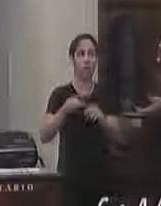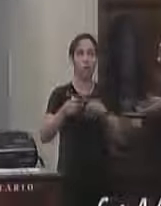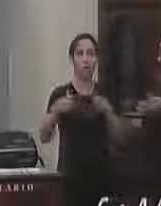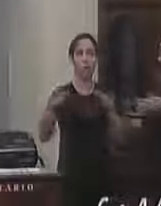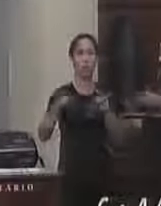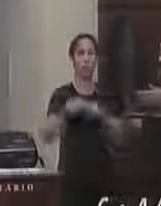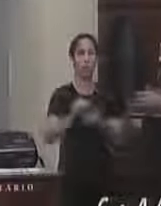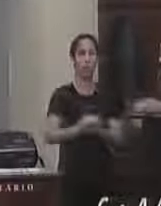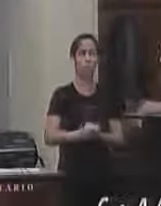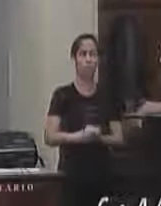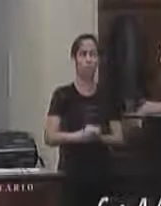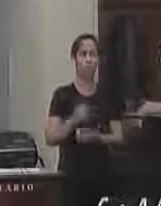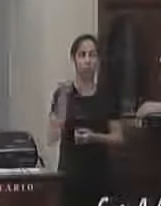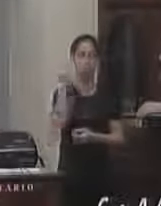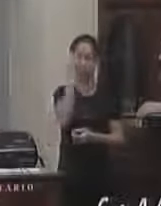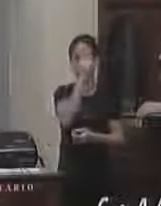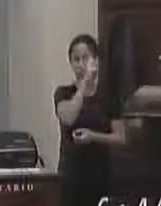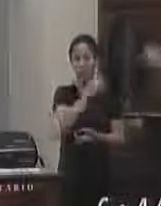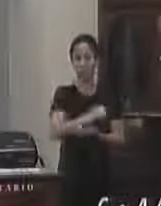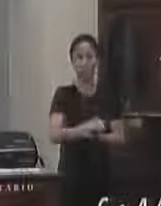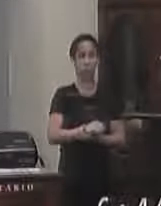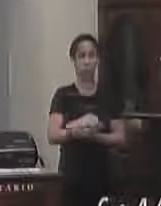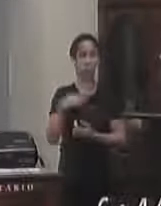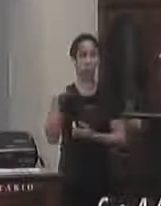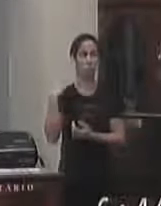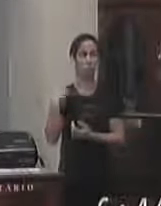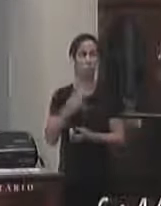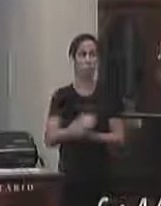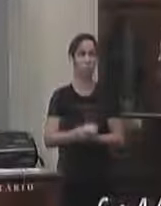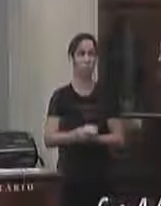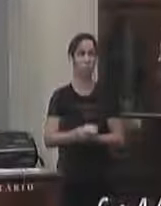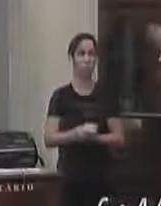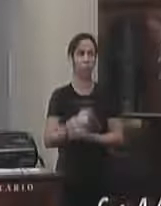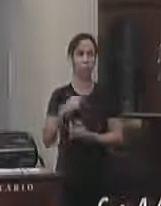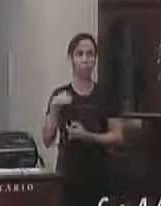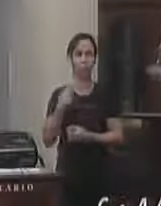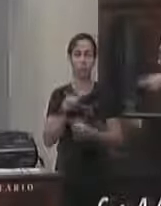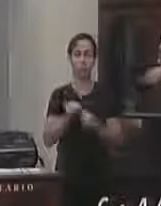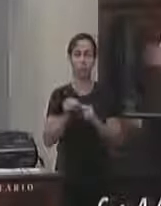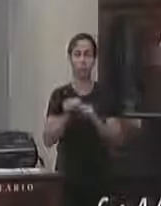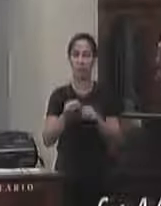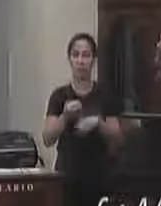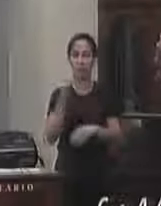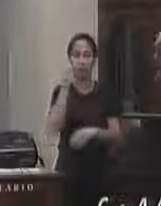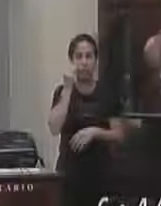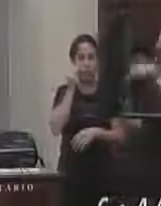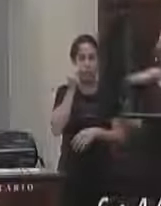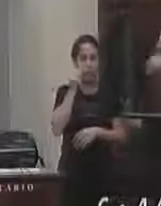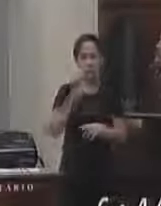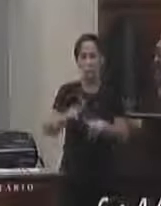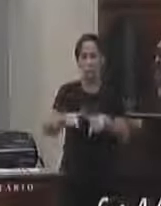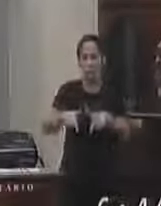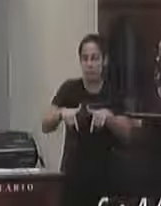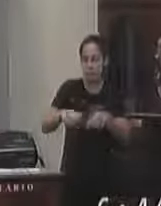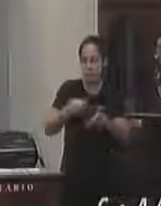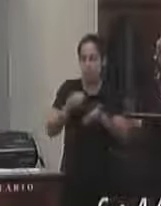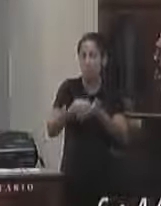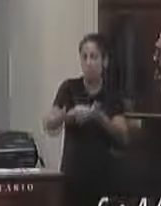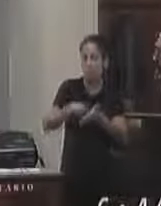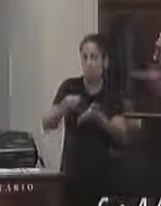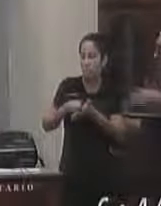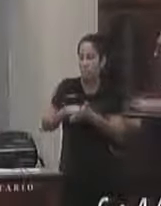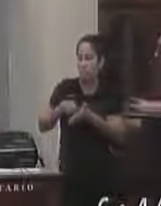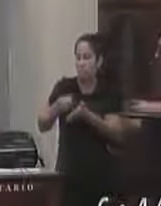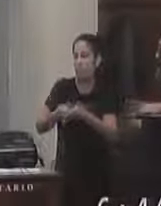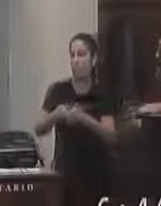aumenta e isso dificulta muito tá vereador e a gente está fazendo está tentando buscar economiza daqui faz de